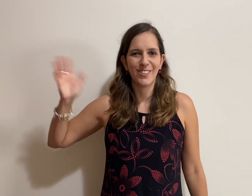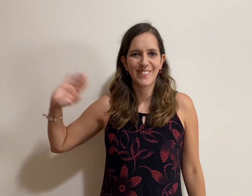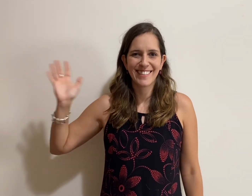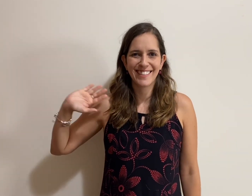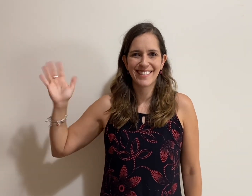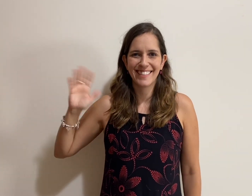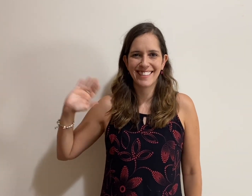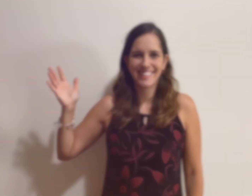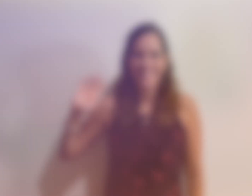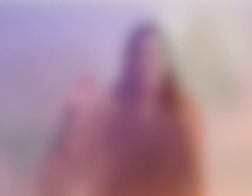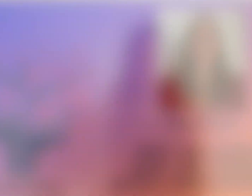Tchau,